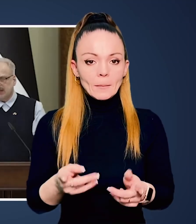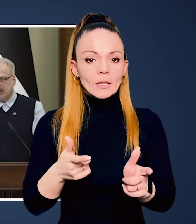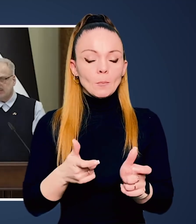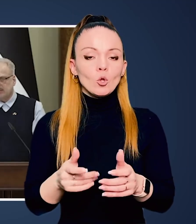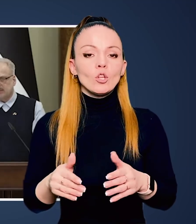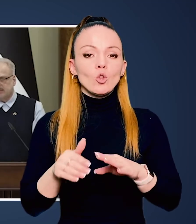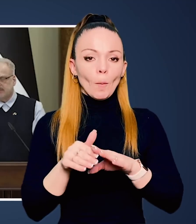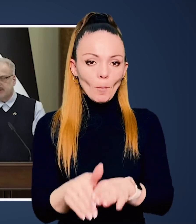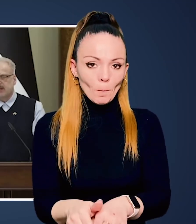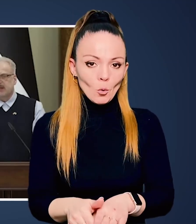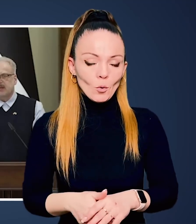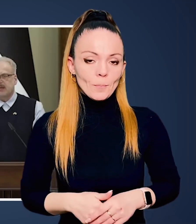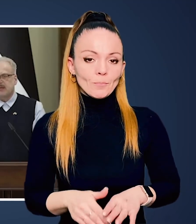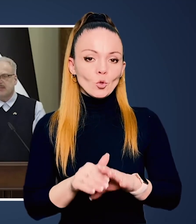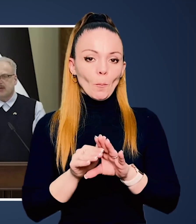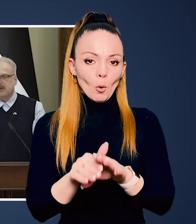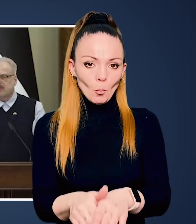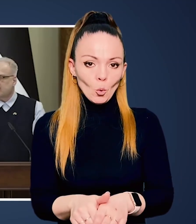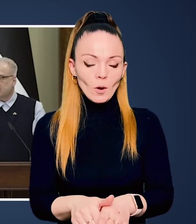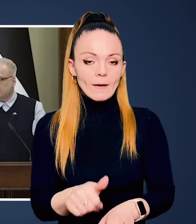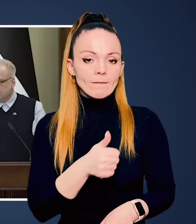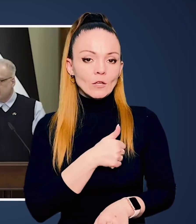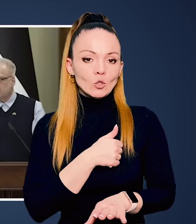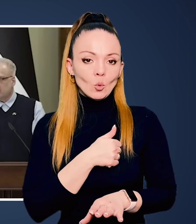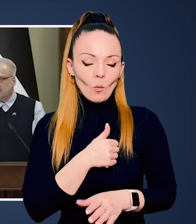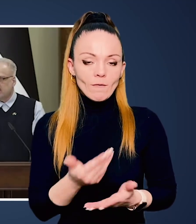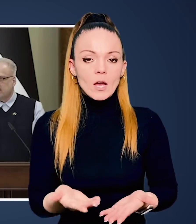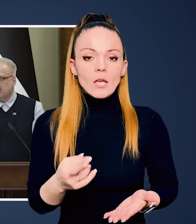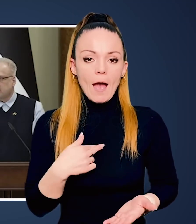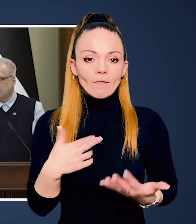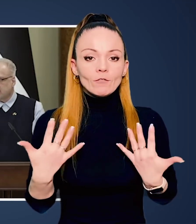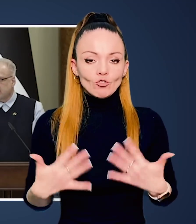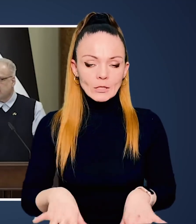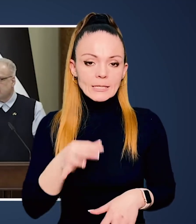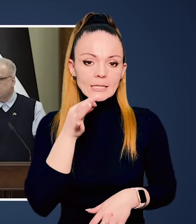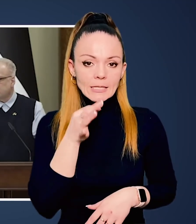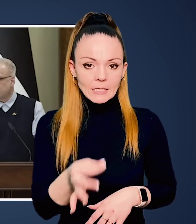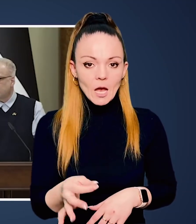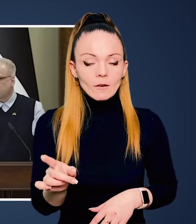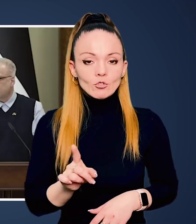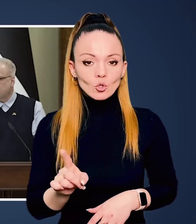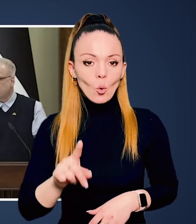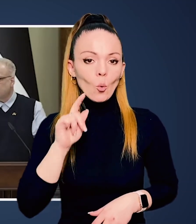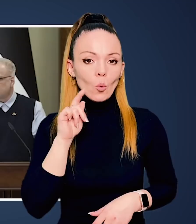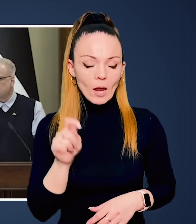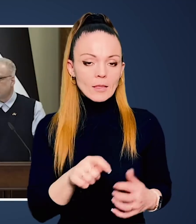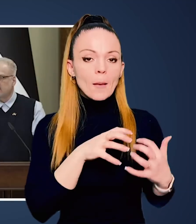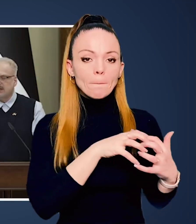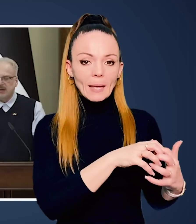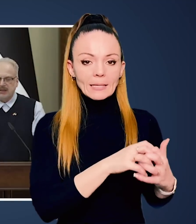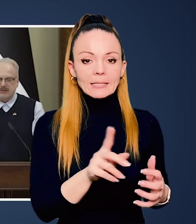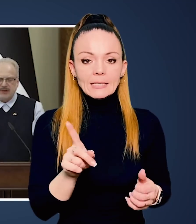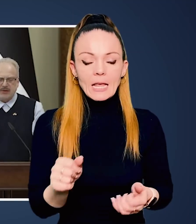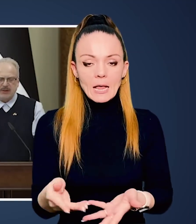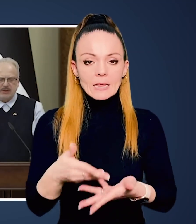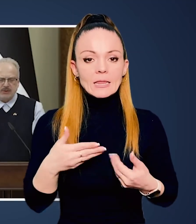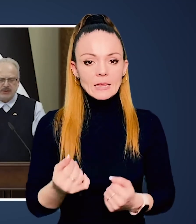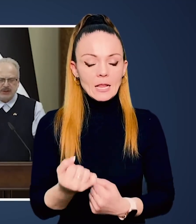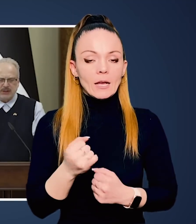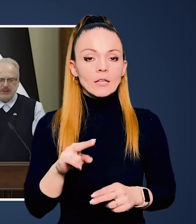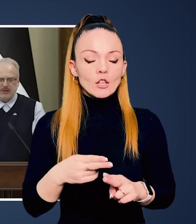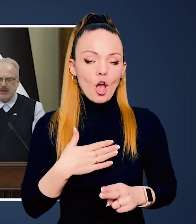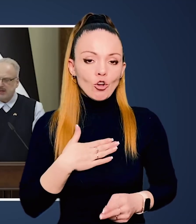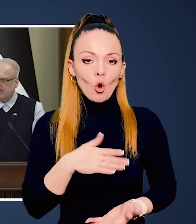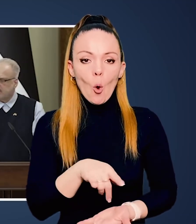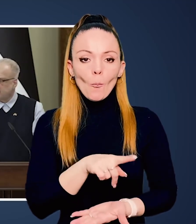Україні потрібна збройна допомога, допомога військова. Я вже сказав, що Україна б